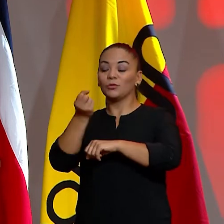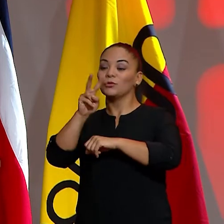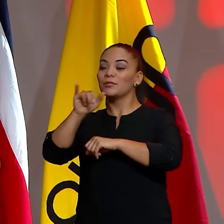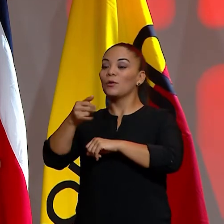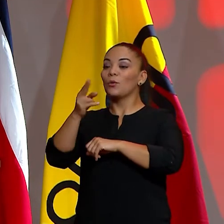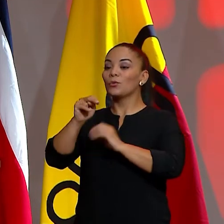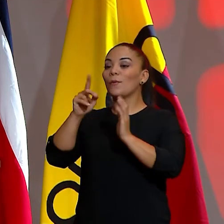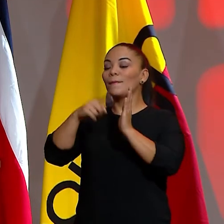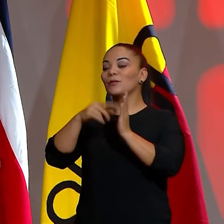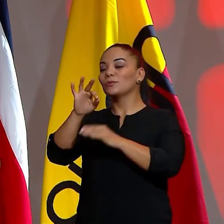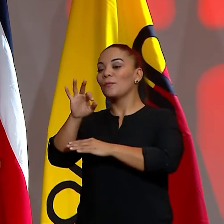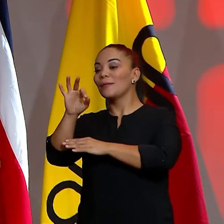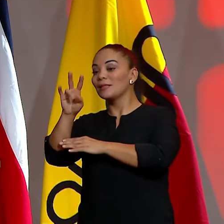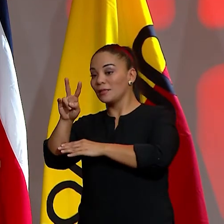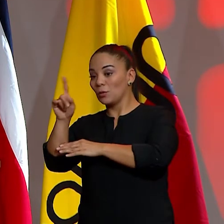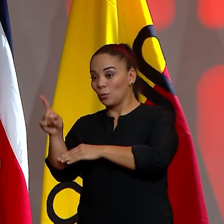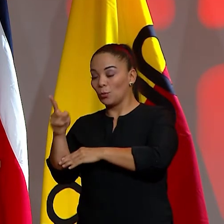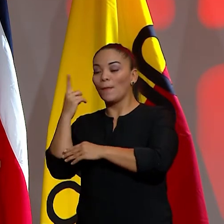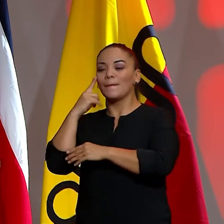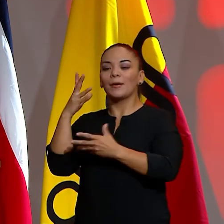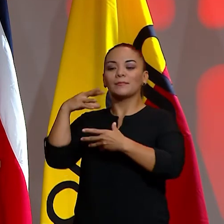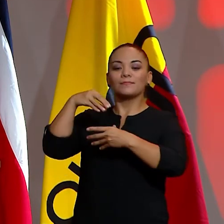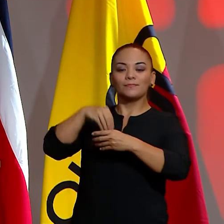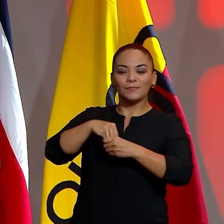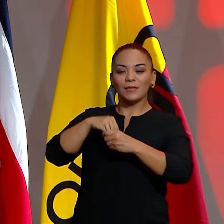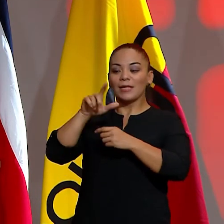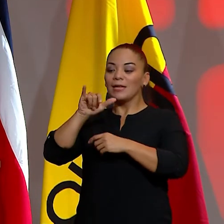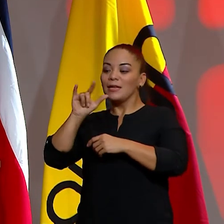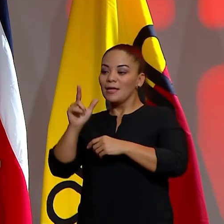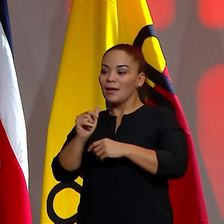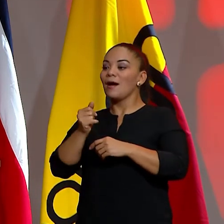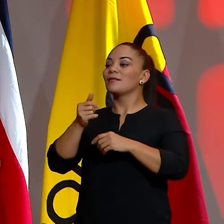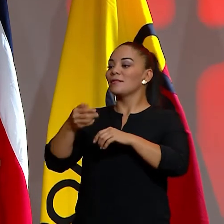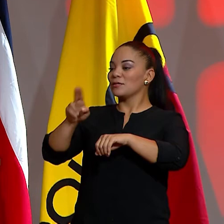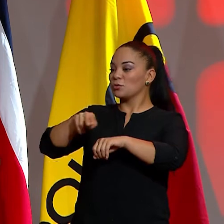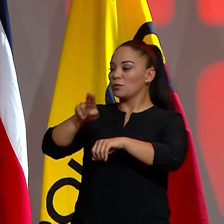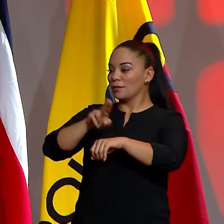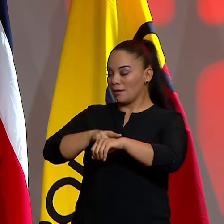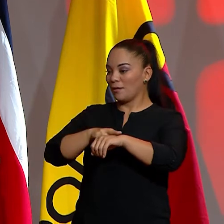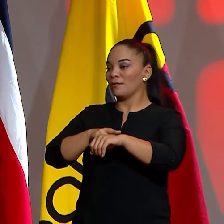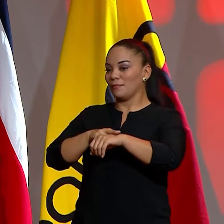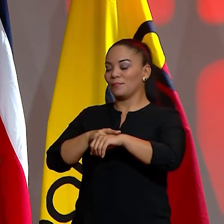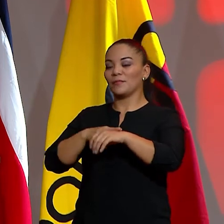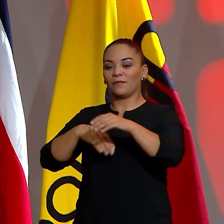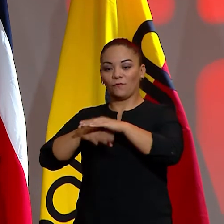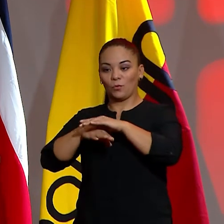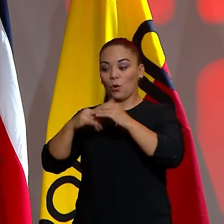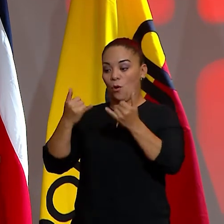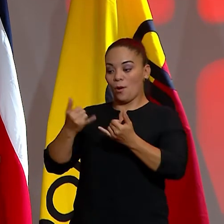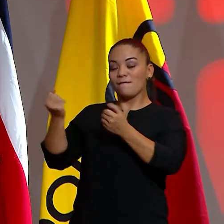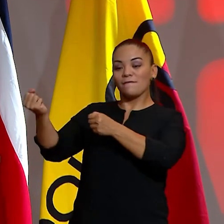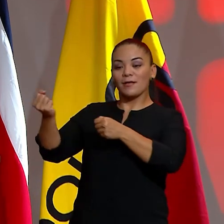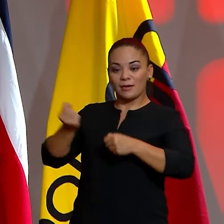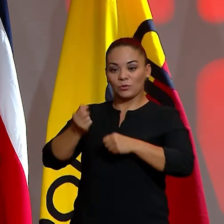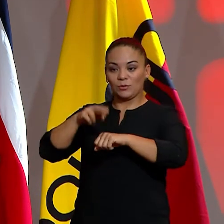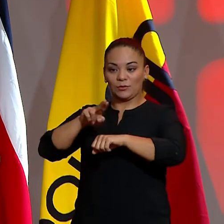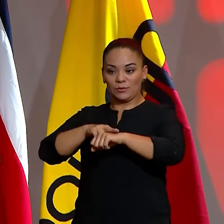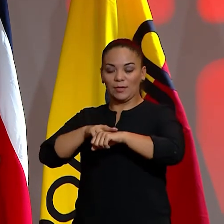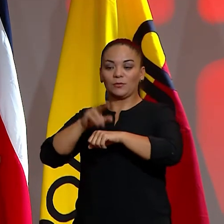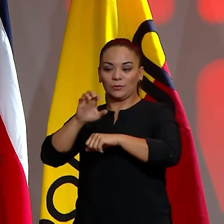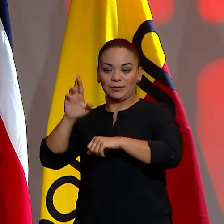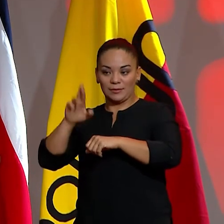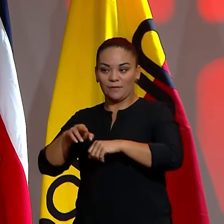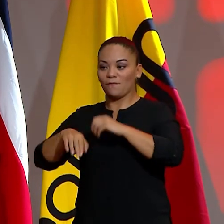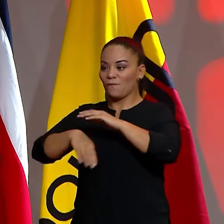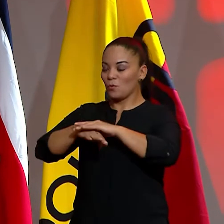de 1921 para integrar la entonces Liga Nacional de Fútbol, hoy Federación Cossericense de Fútbol, participa